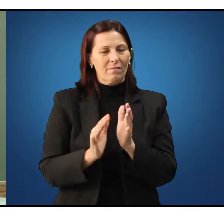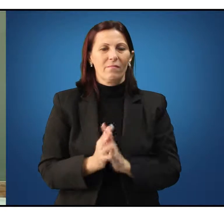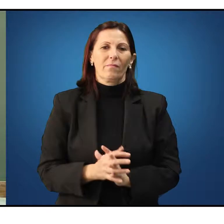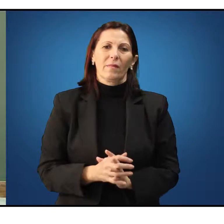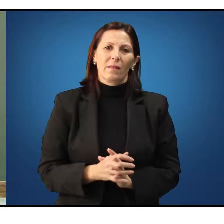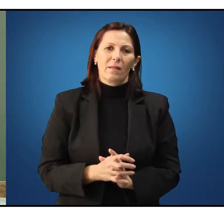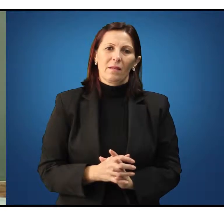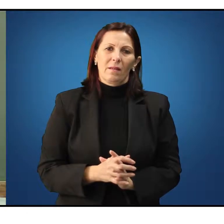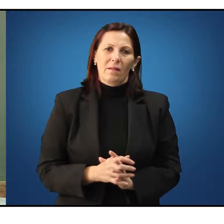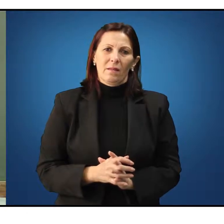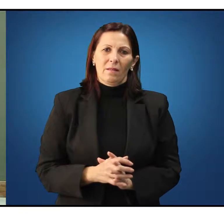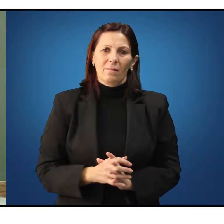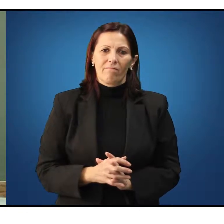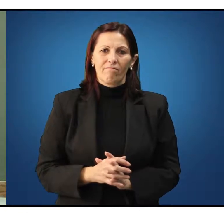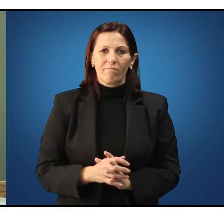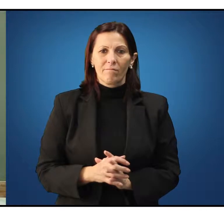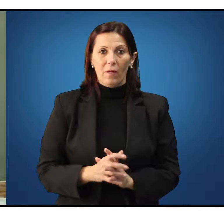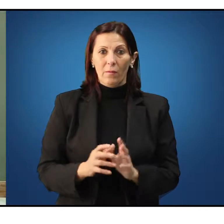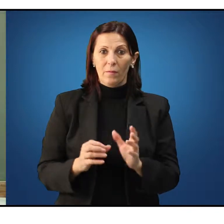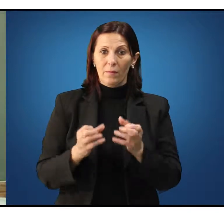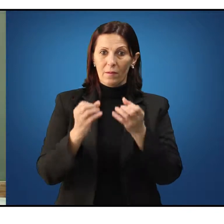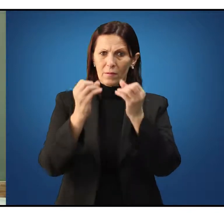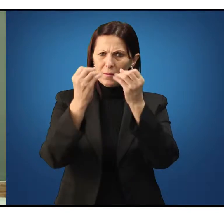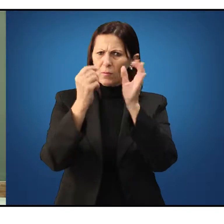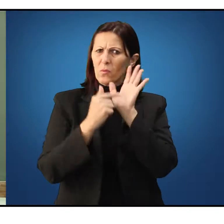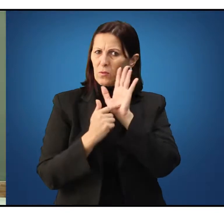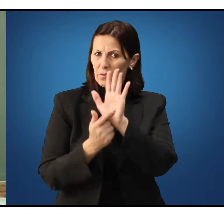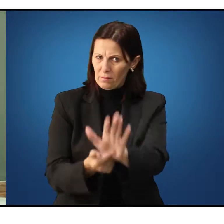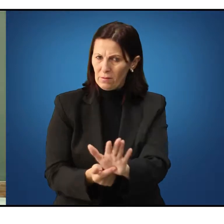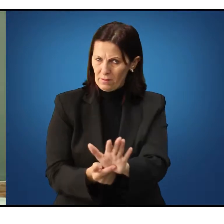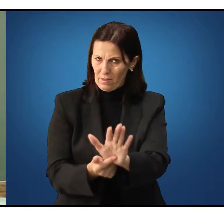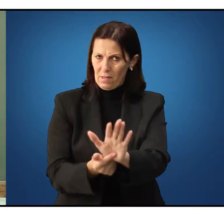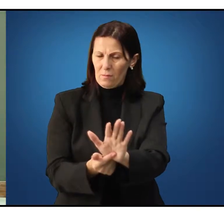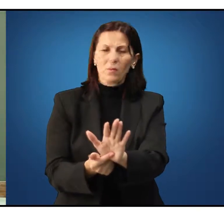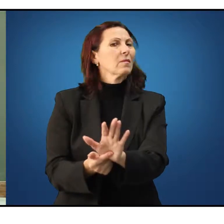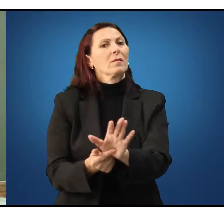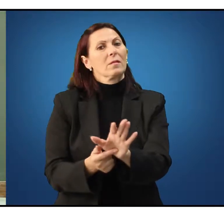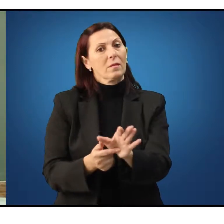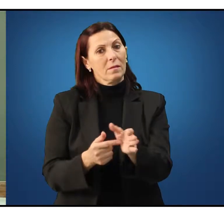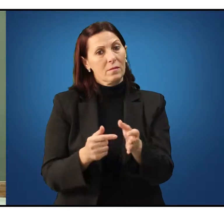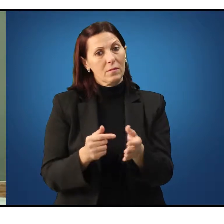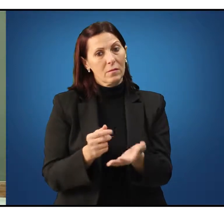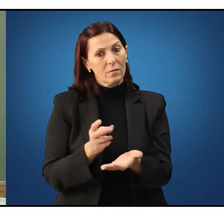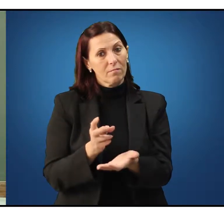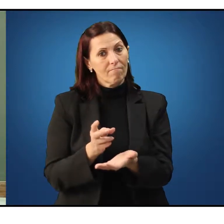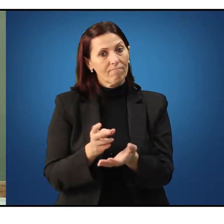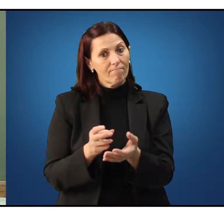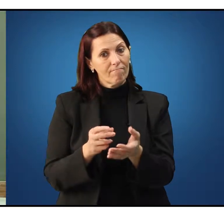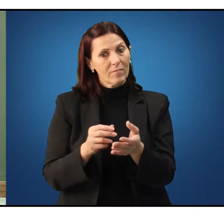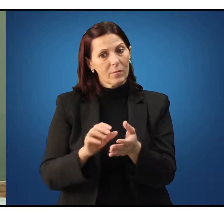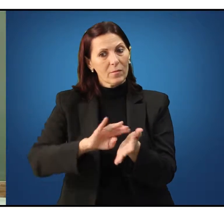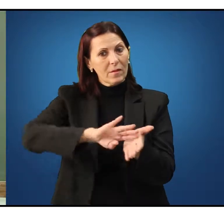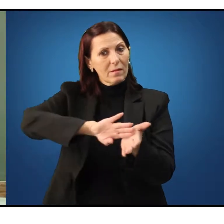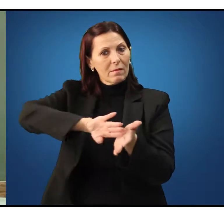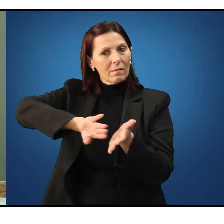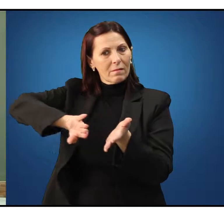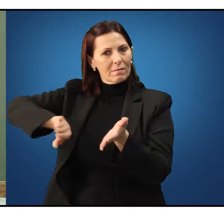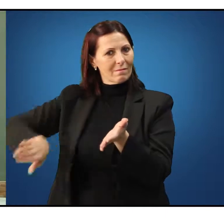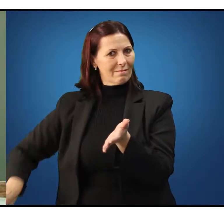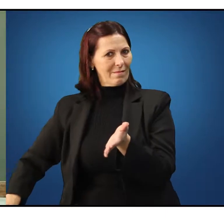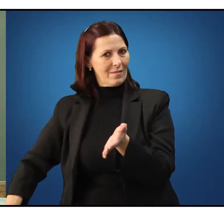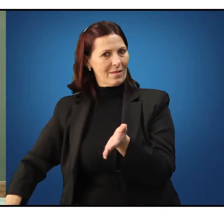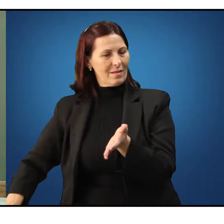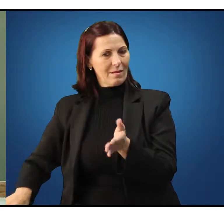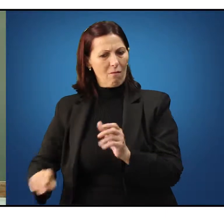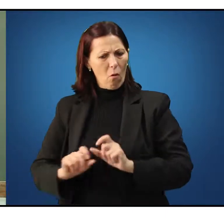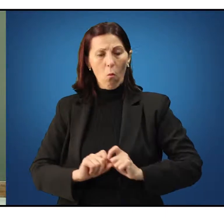Veja, ao fazermos este recorte, nós estamos deixando de lado, ou seja, estamos deixando